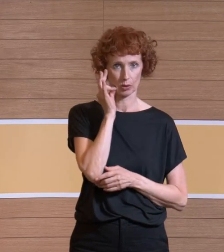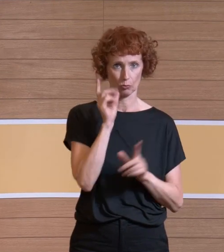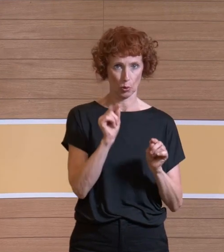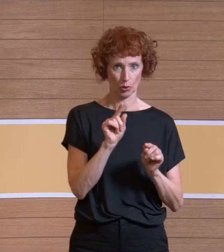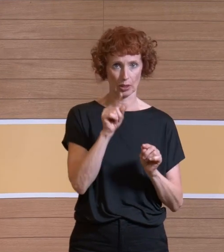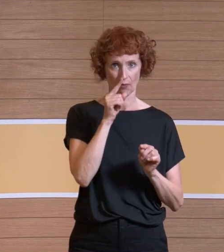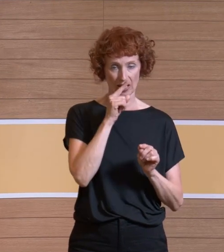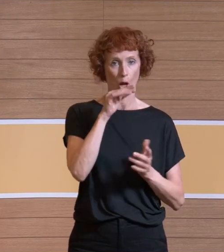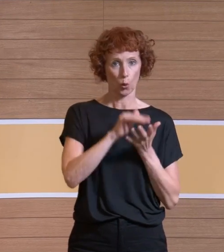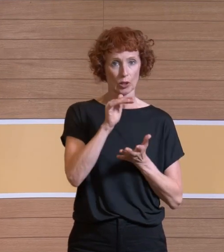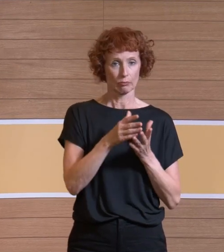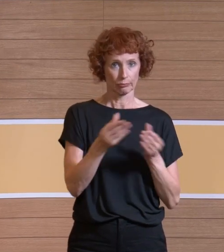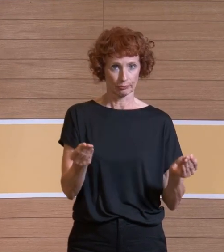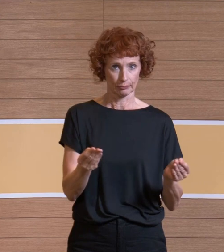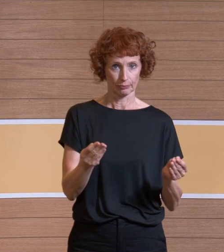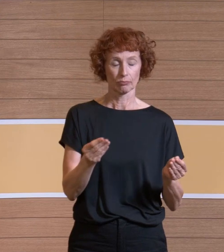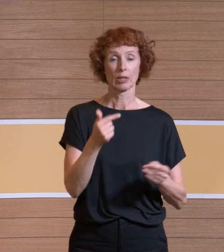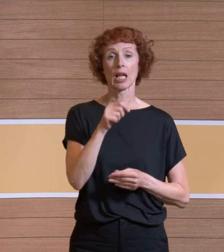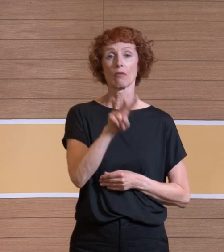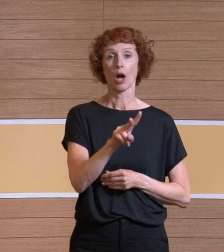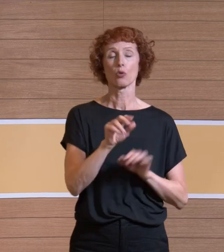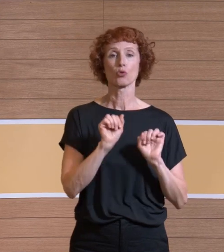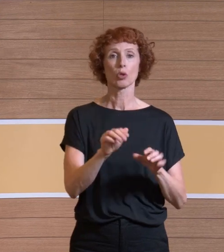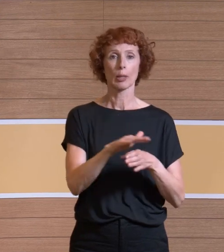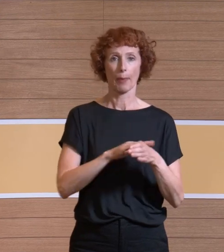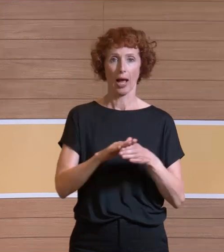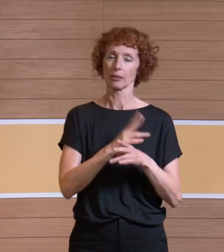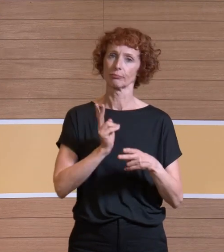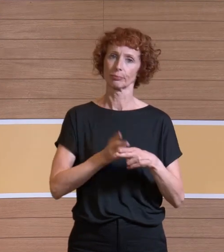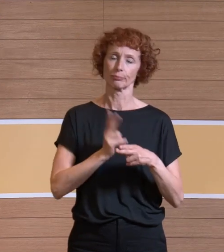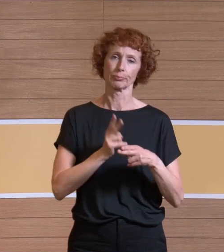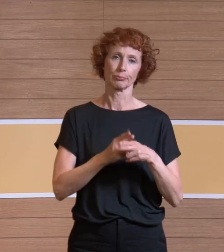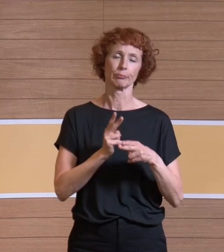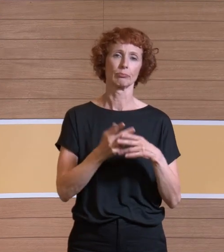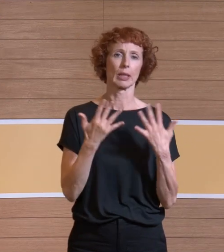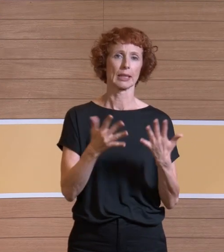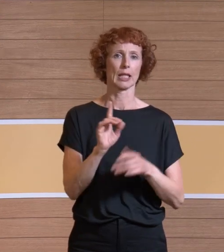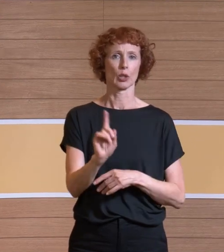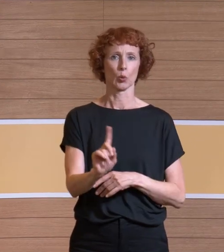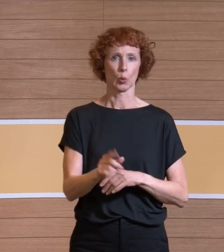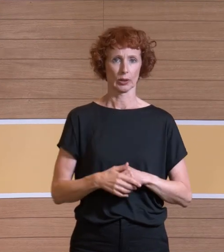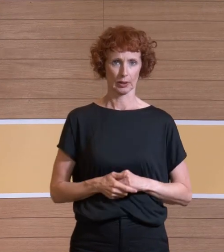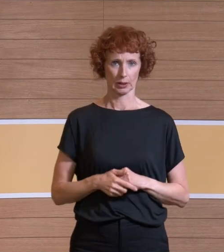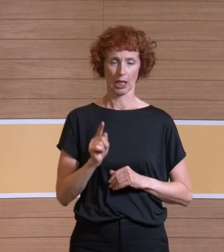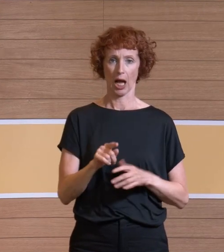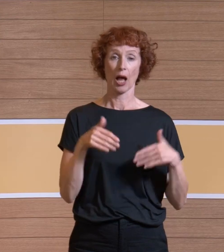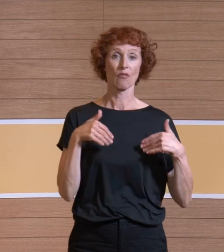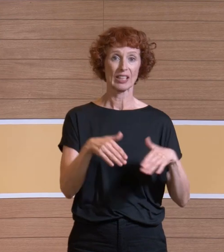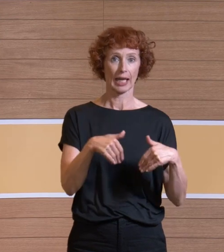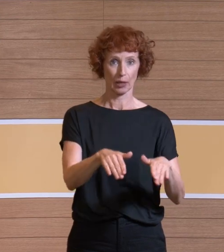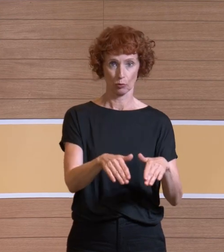rausgegeben worden ist. In dem THV-Schutzbereich bleiben wir weiterhin bei 10 Sekunden, weil die Verdrängungsströmung